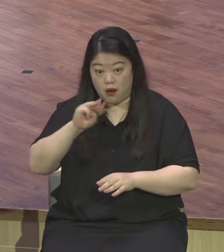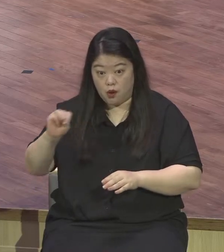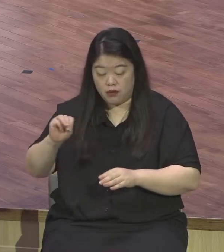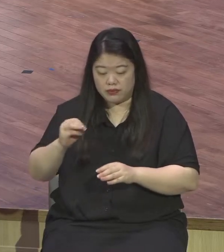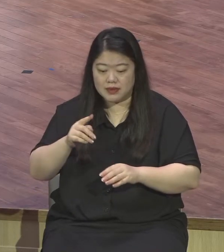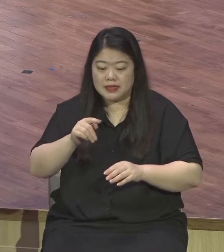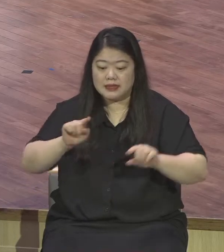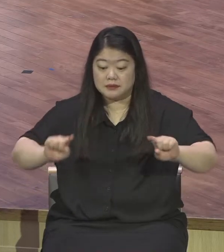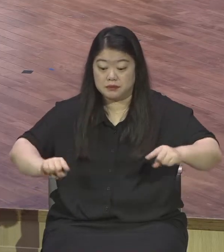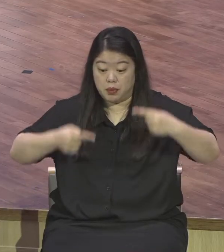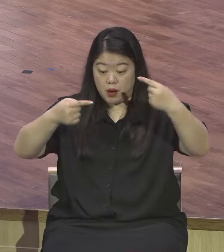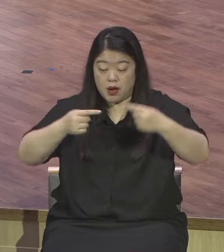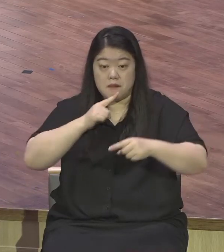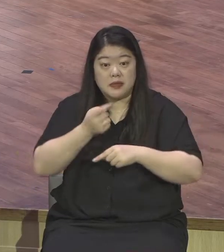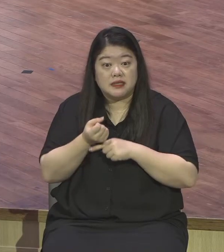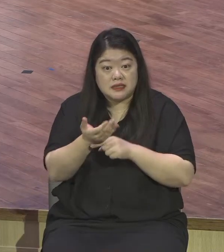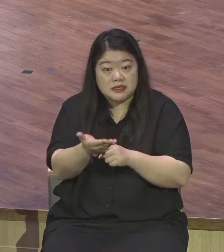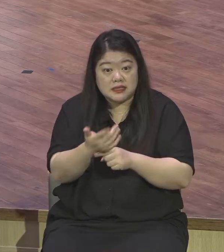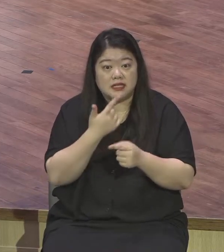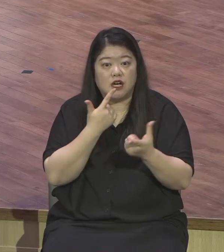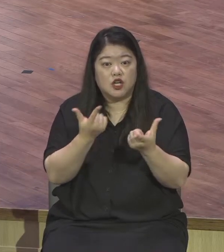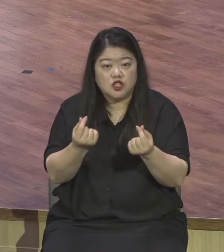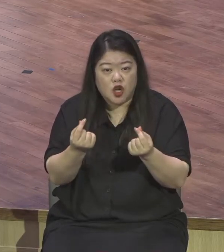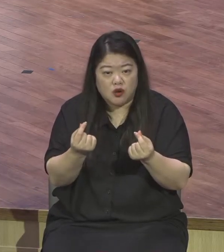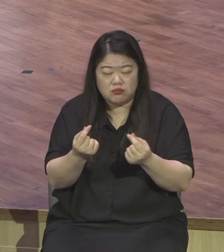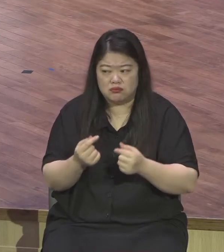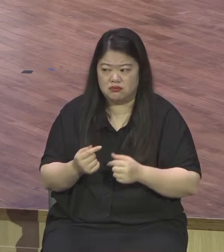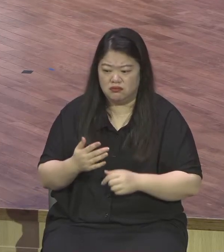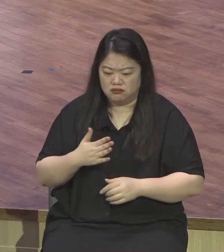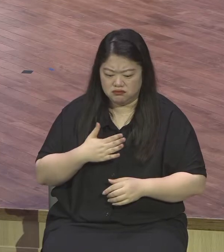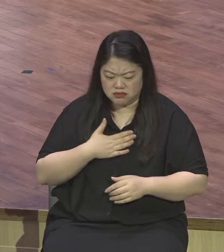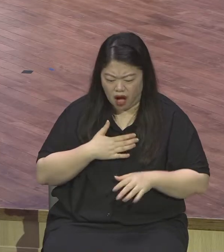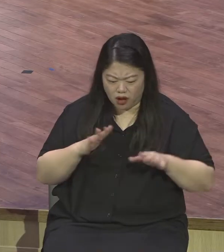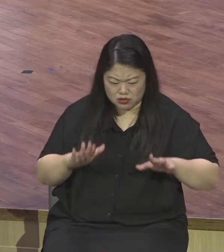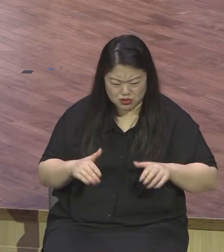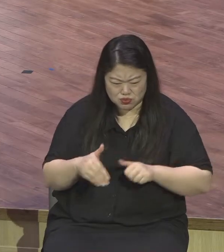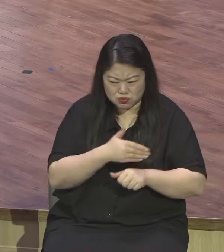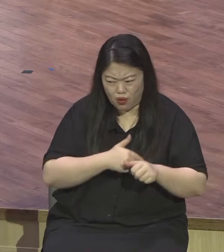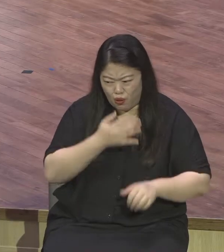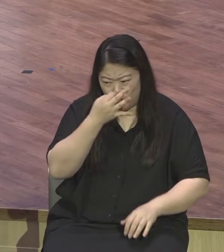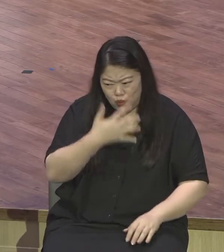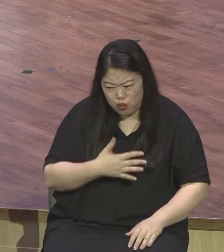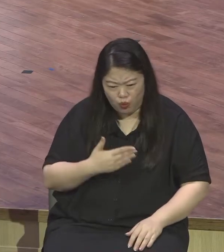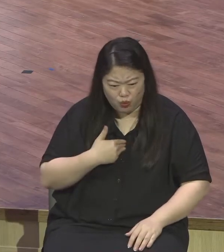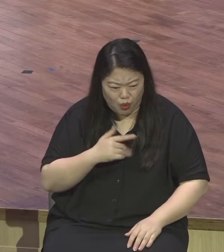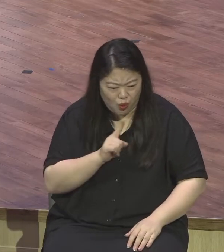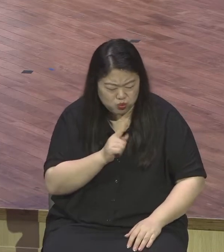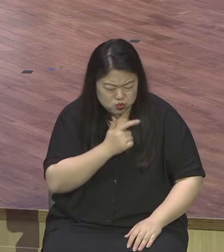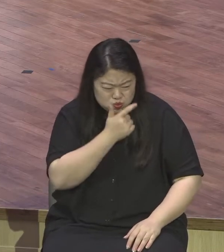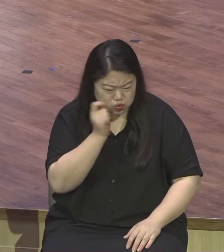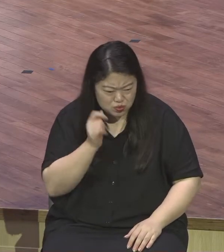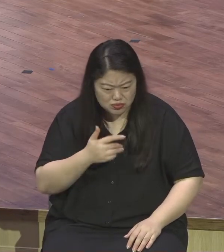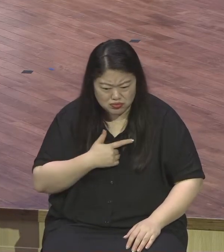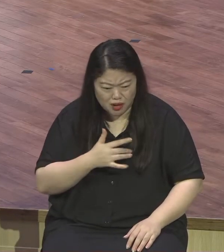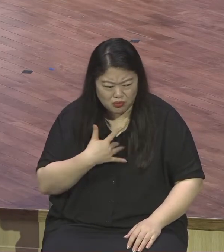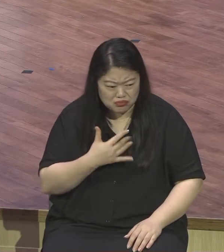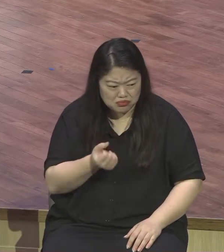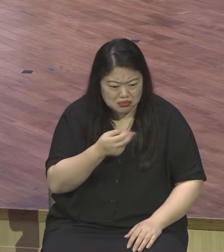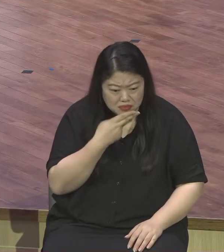가난한 자 무능한 자 연약한 자를 통해서 있게 만들고 유능하게 만들고 크게 만들어서 하나님 서신다고요 제일 중요한 것은